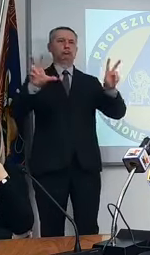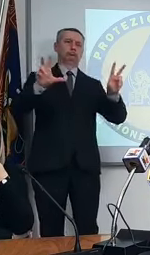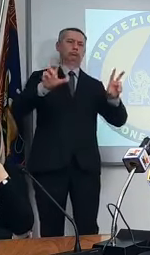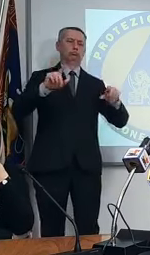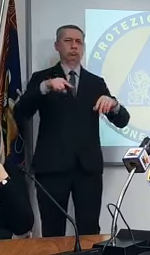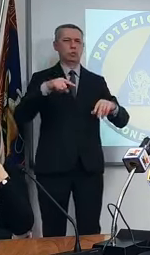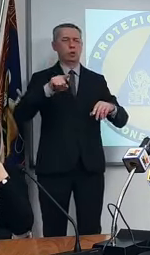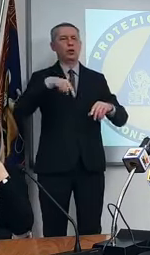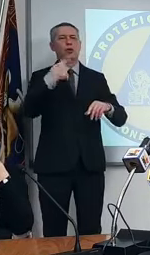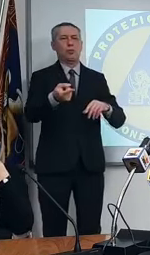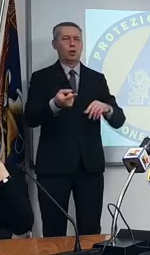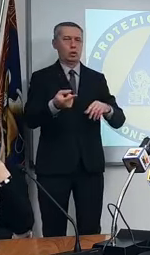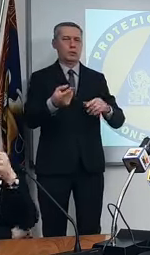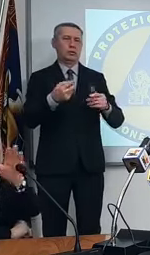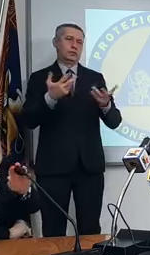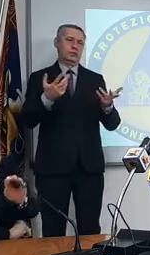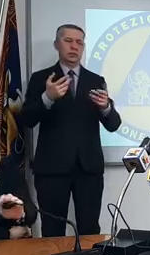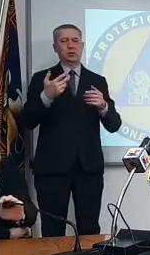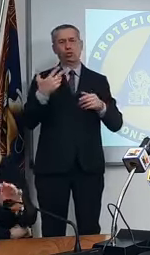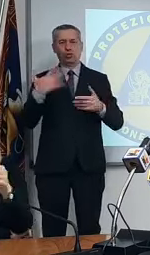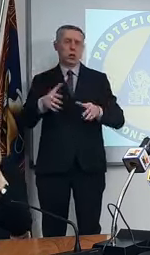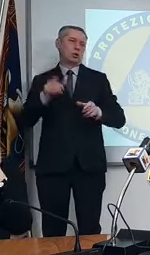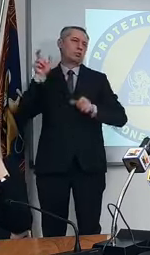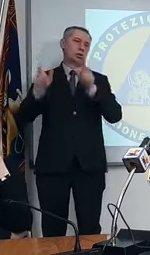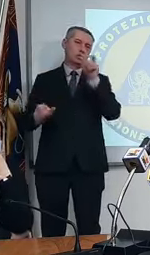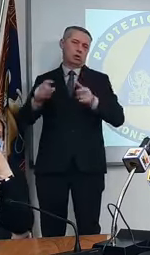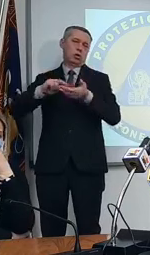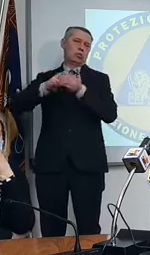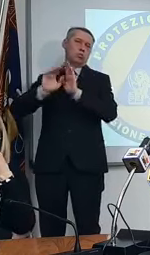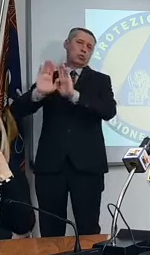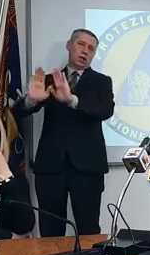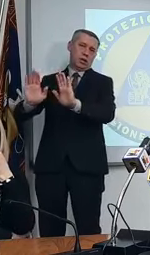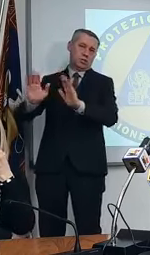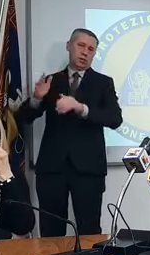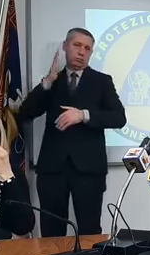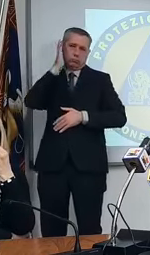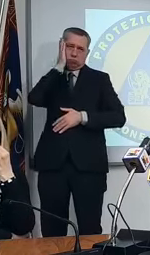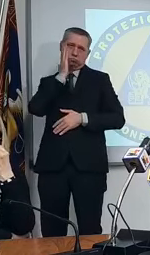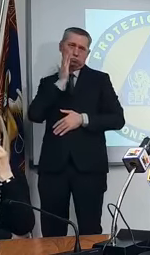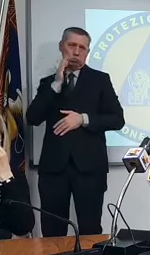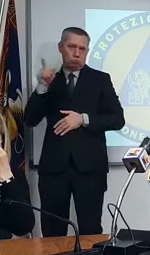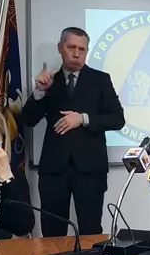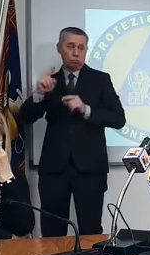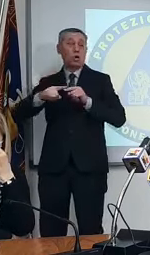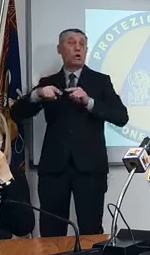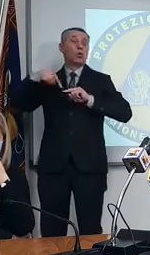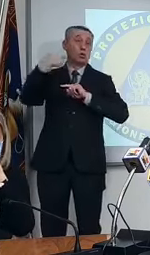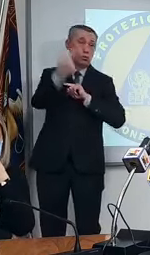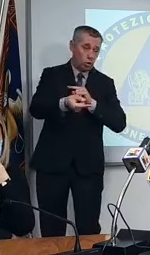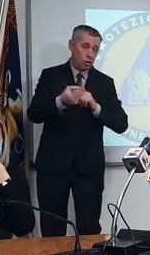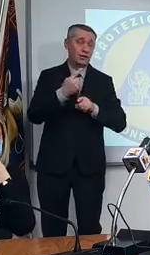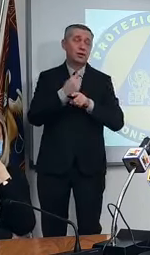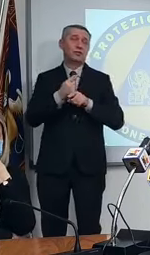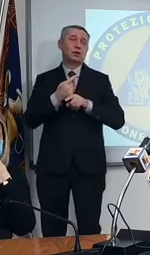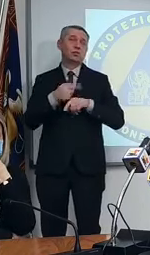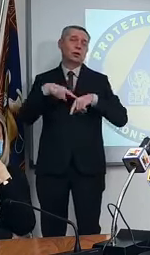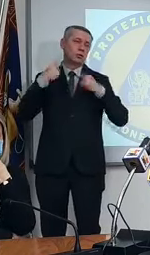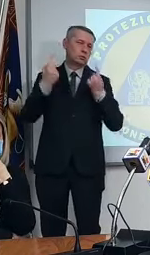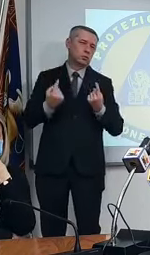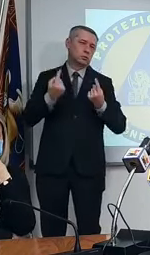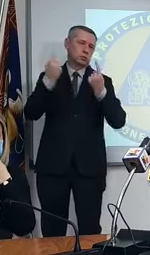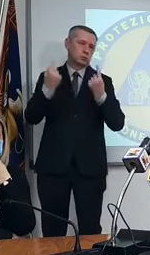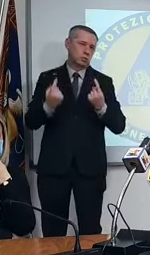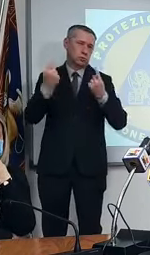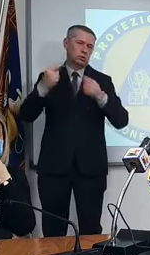persone che hanno già dei problemi personali che si ritrovano magari a doversi sobbarcare ore di attese o problemi perché